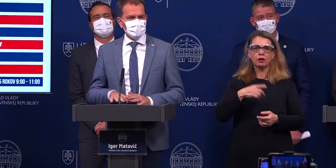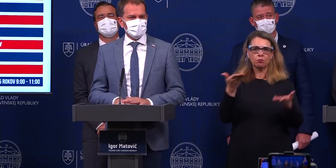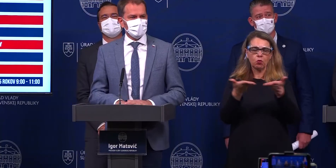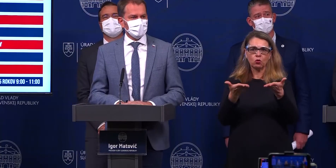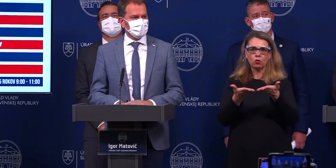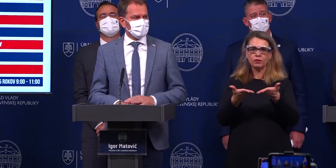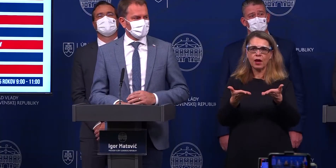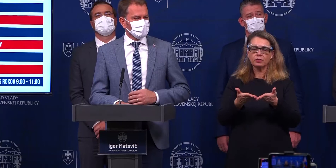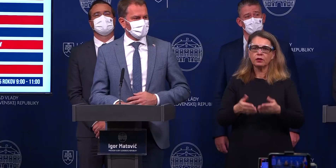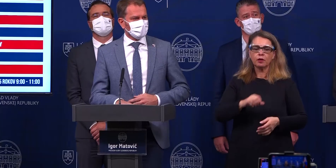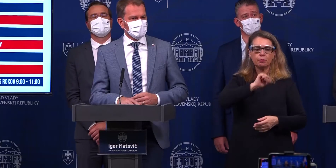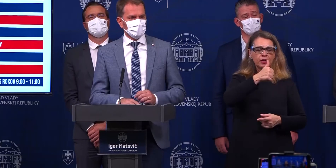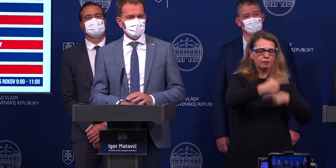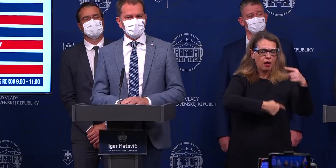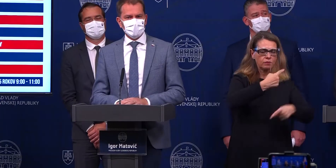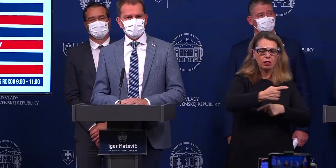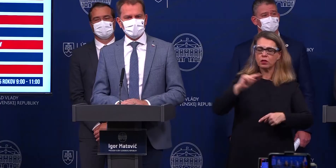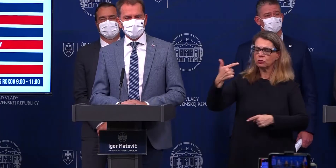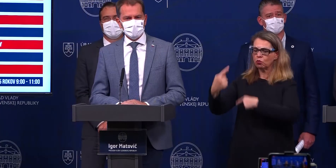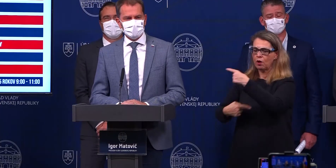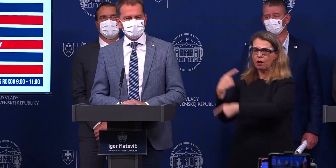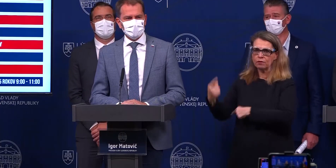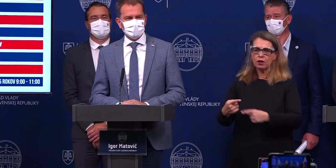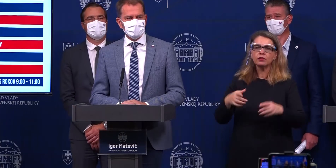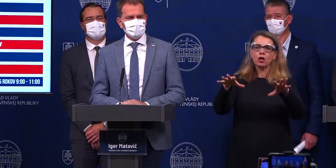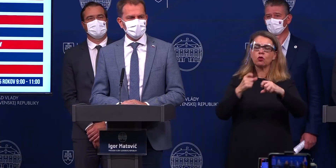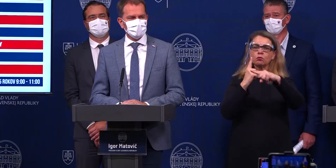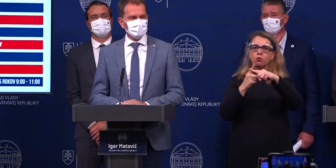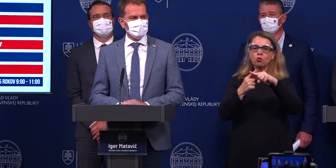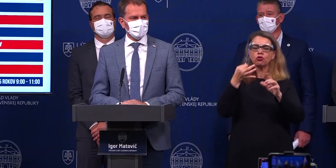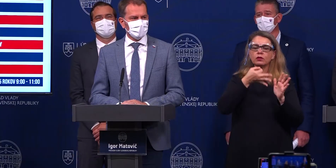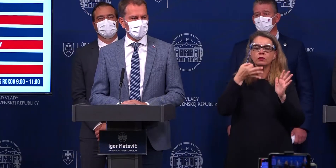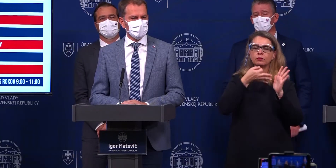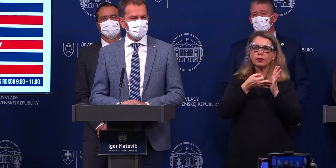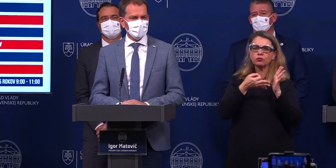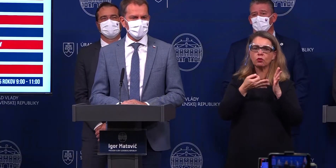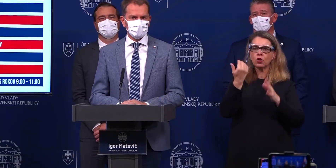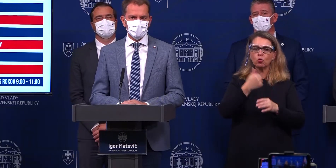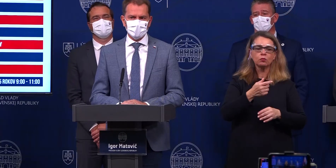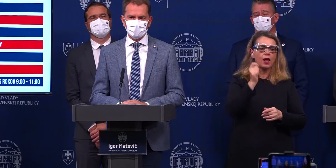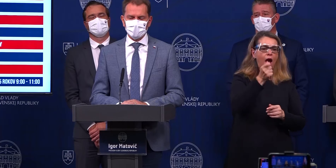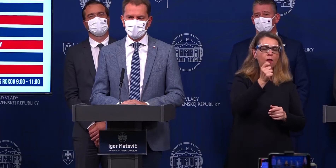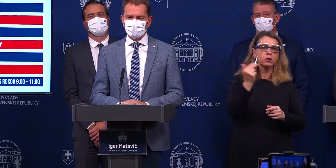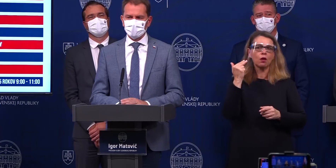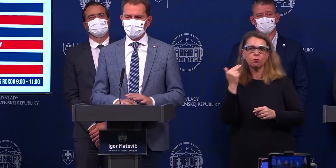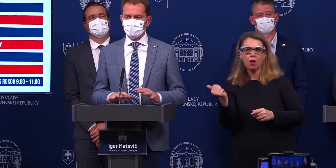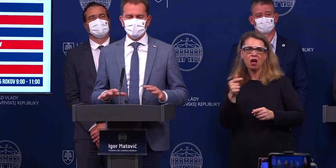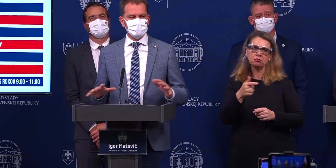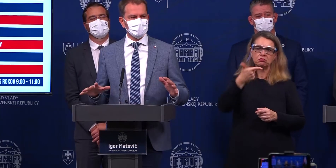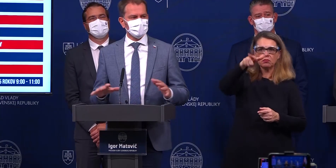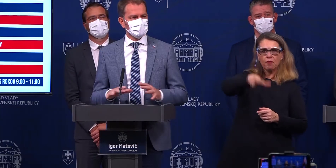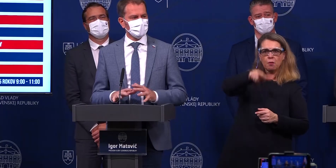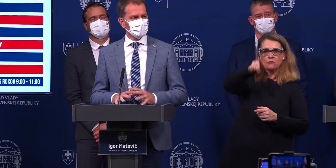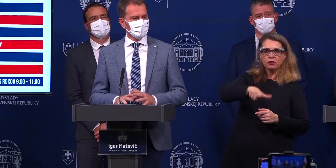porovnanie, aby sme si porovnali prvú a druhú vlnu. Keď si zoberiete počet pozitívne testovaných ľudí za apríla, maj, čo môžeme definovať ako také dva